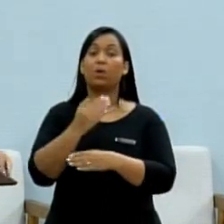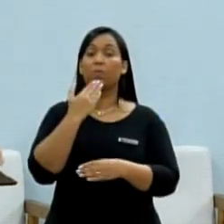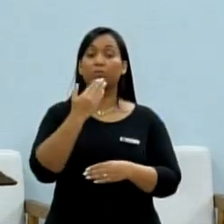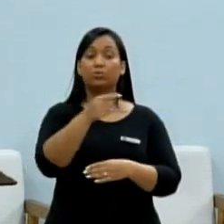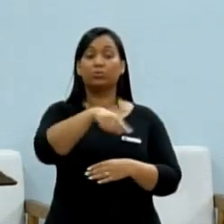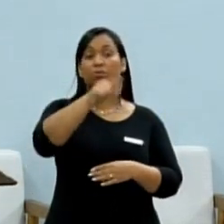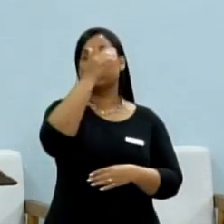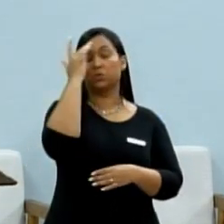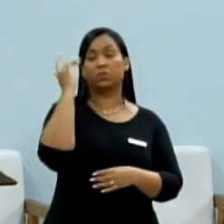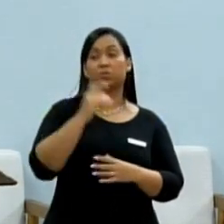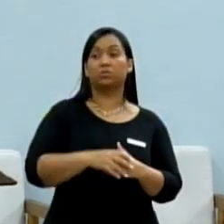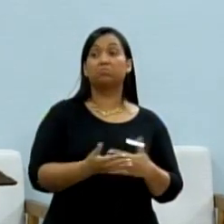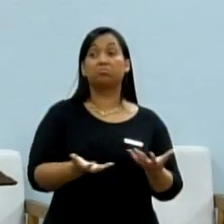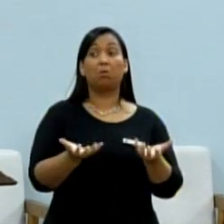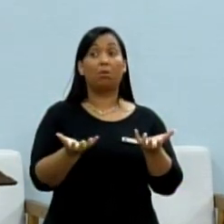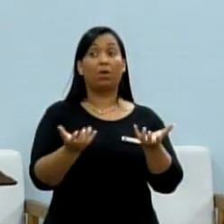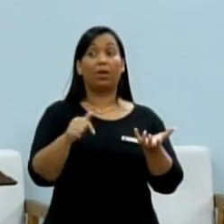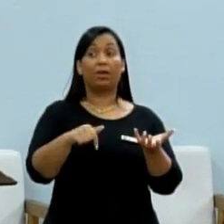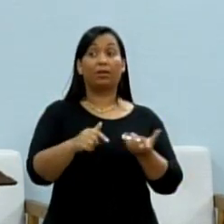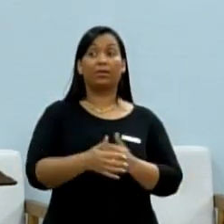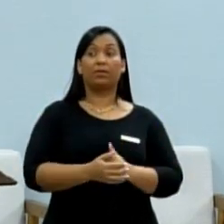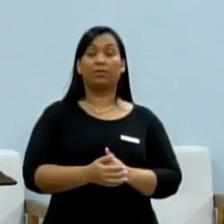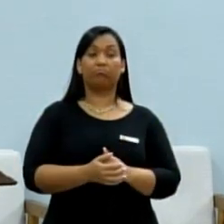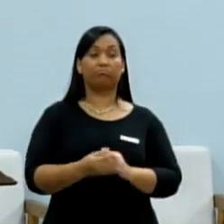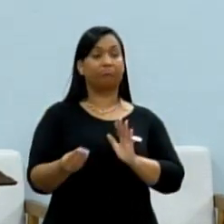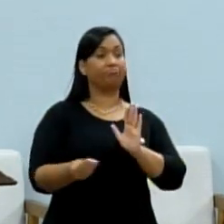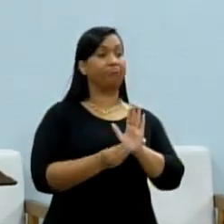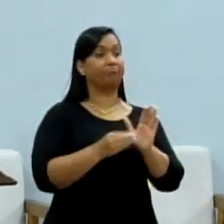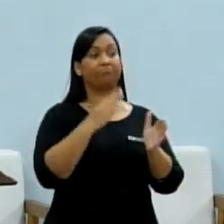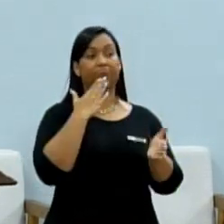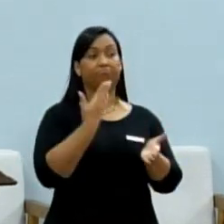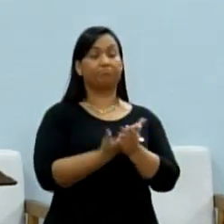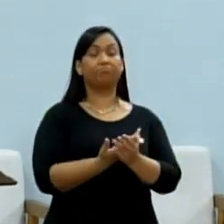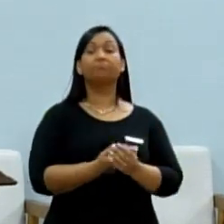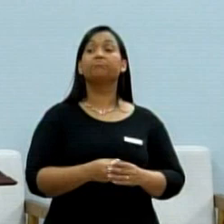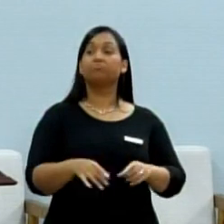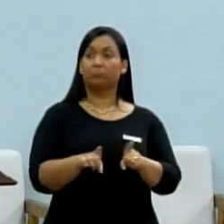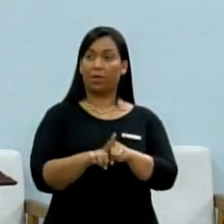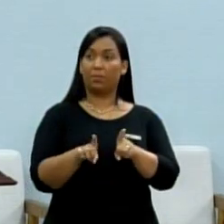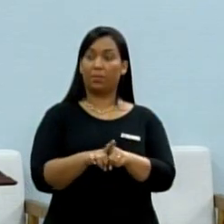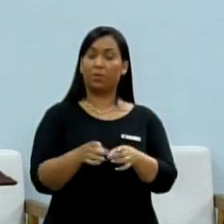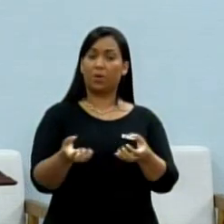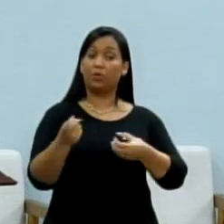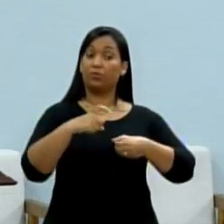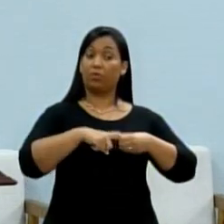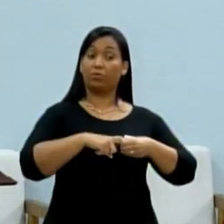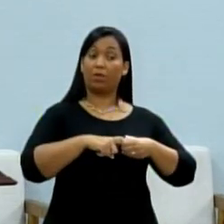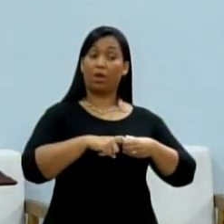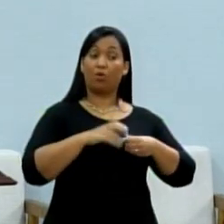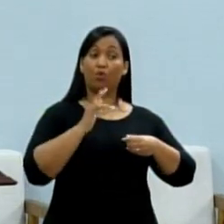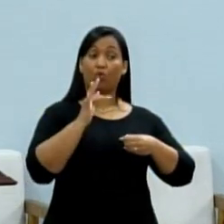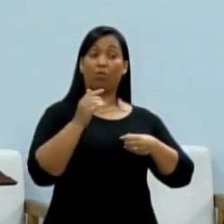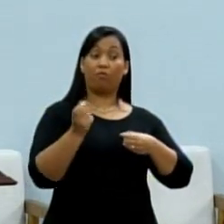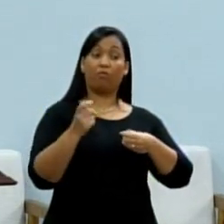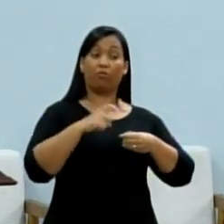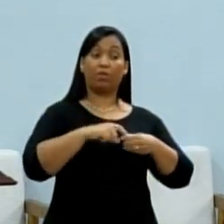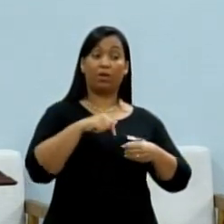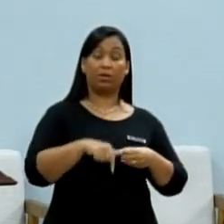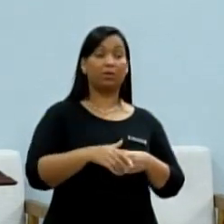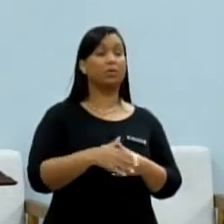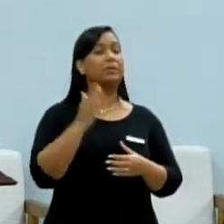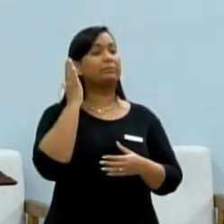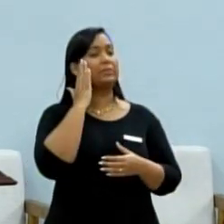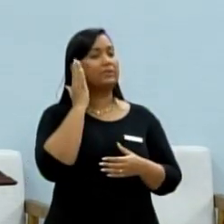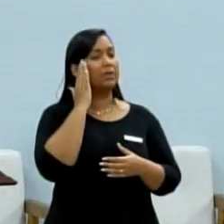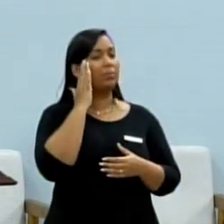população. E eu quero aqui deixar registrado esse pedido e quero voltar aqui nessa tribuna para saber